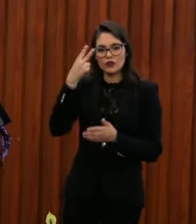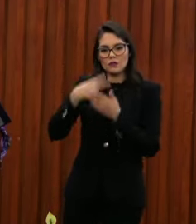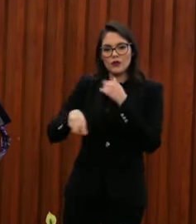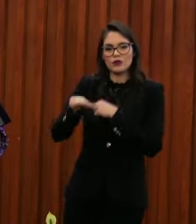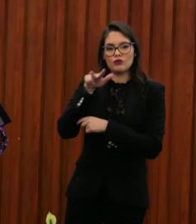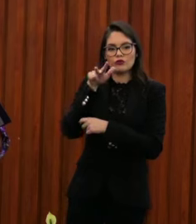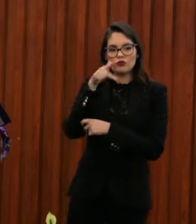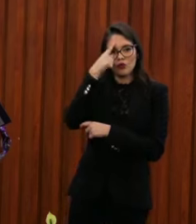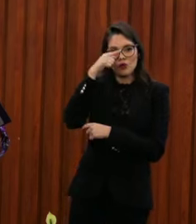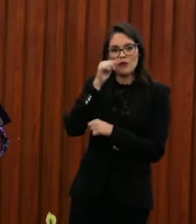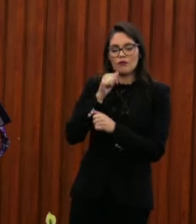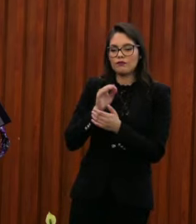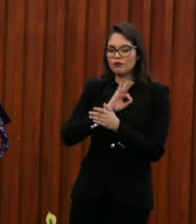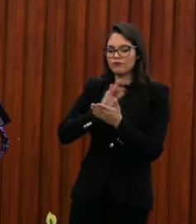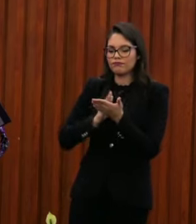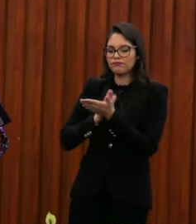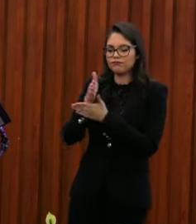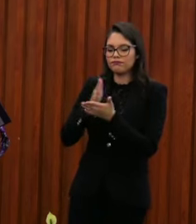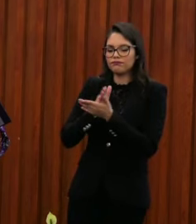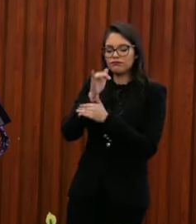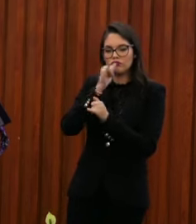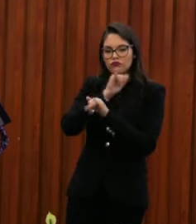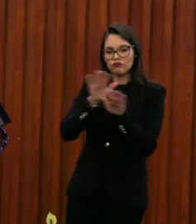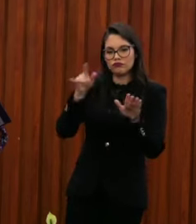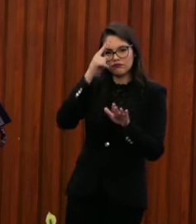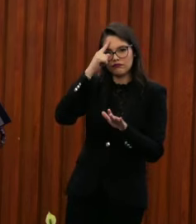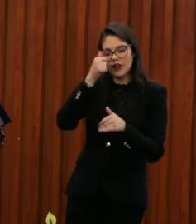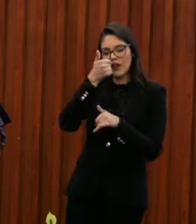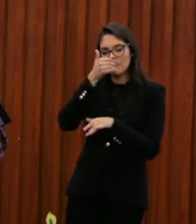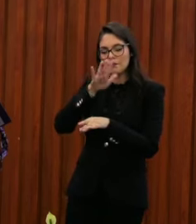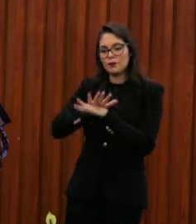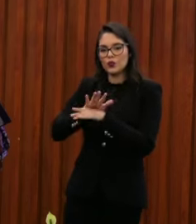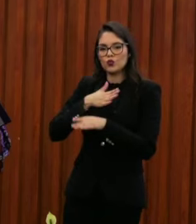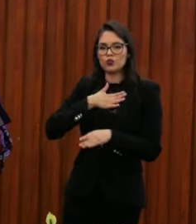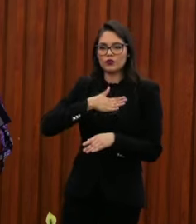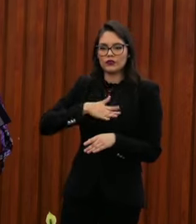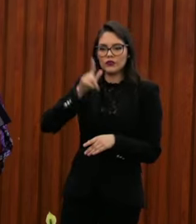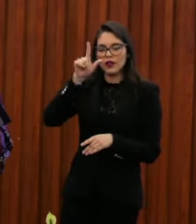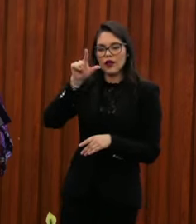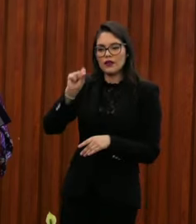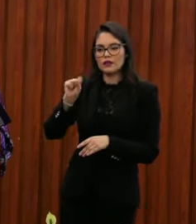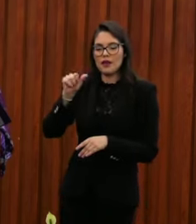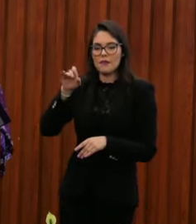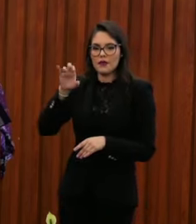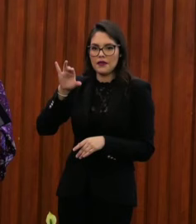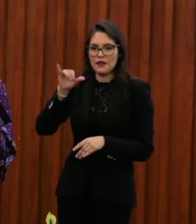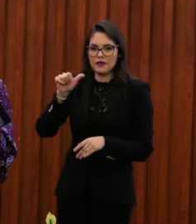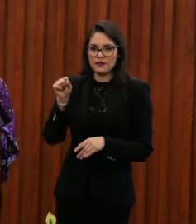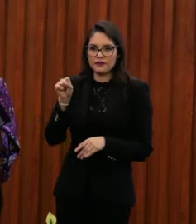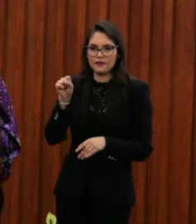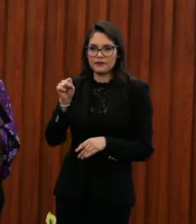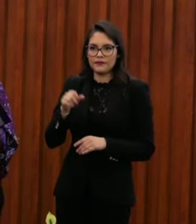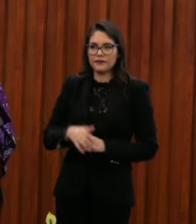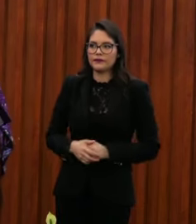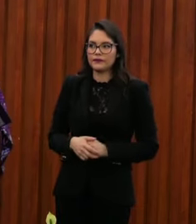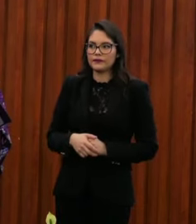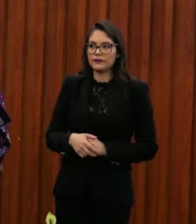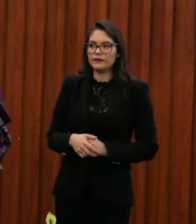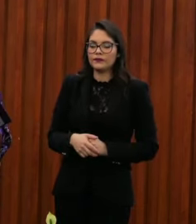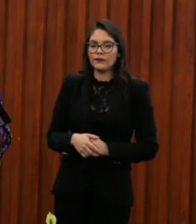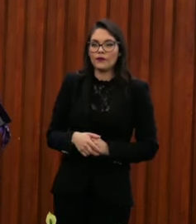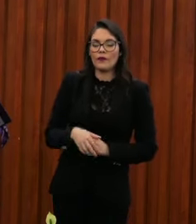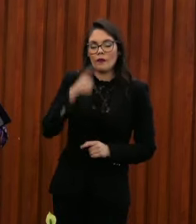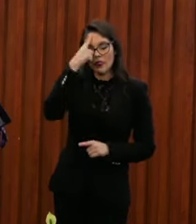Información, Violencia contra las Mujeres y la Administración de Justicia en las Américas, la Relatoría Especial para la Libertad de Expresión